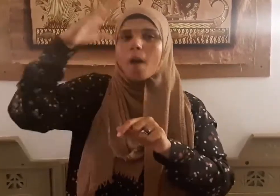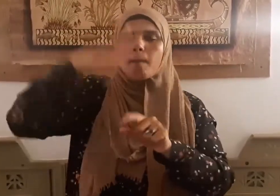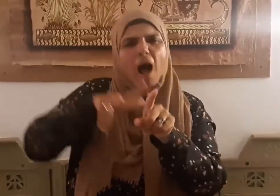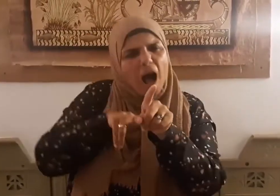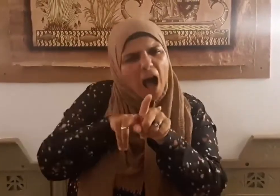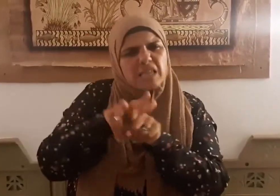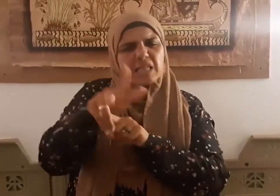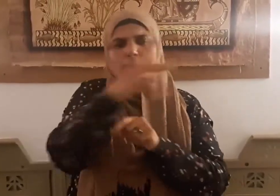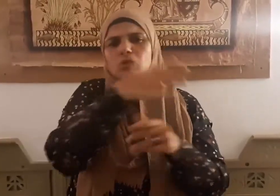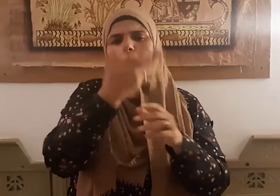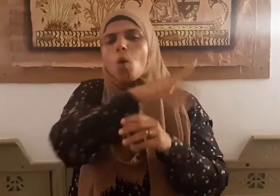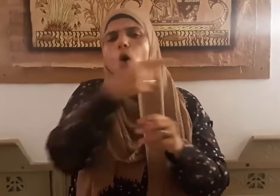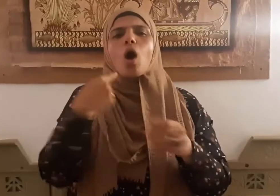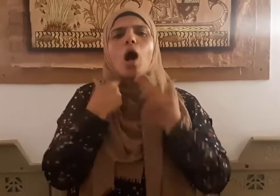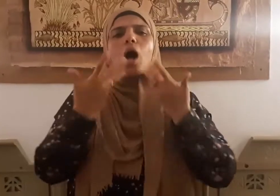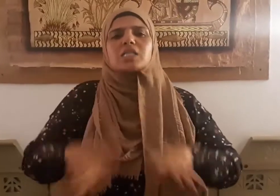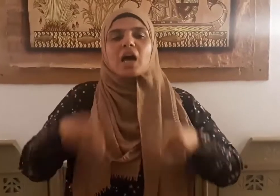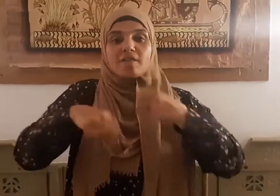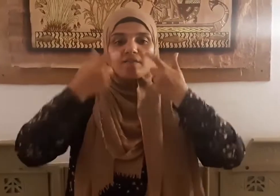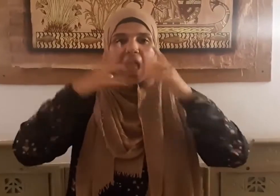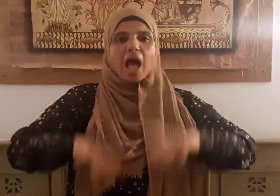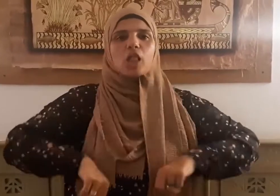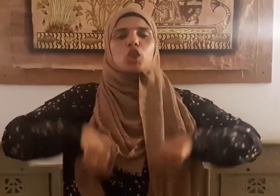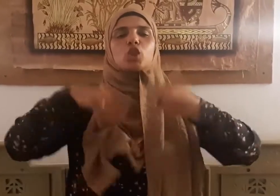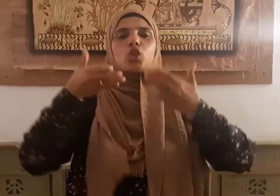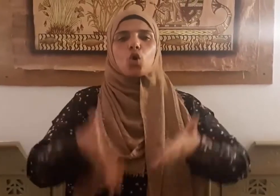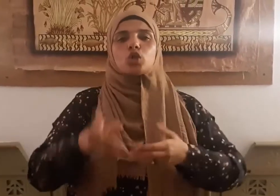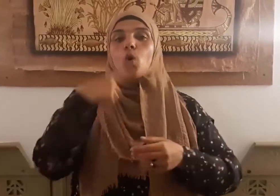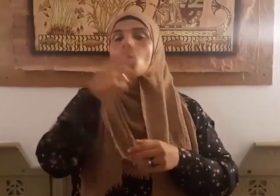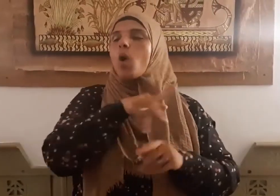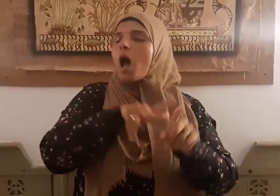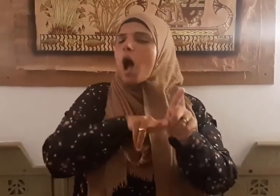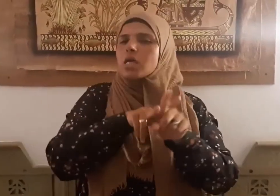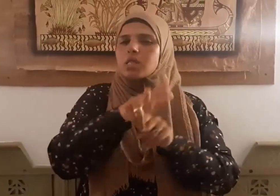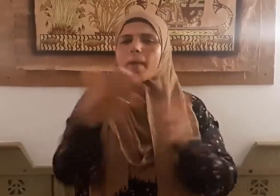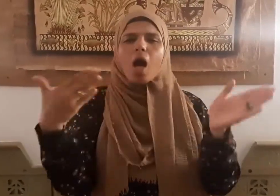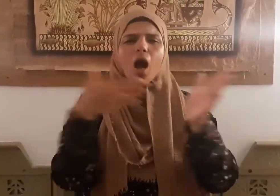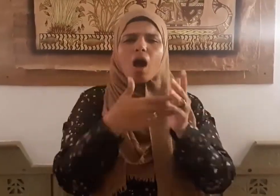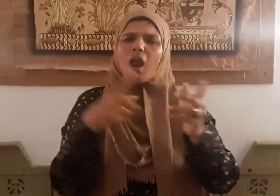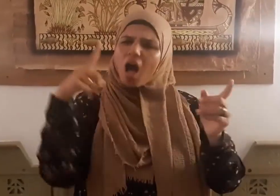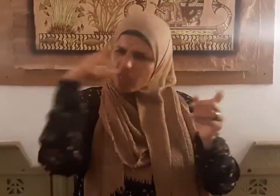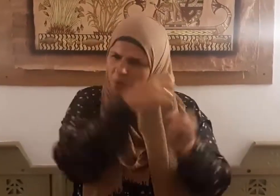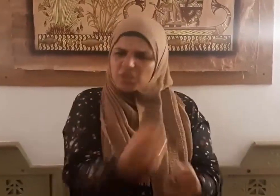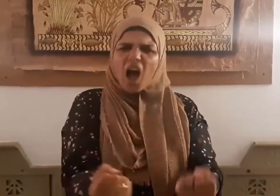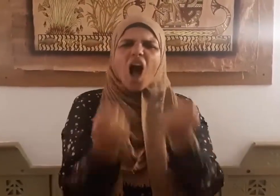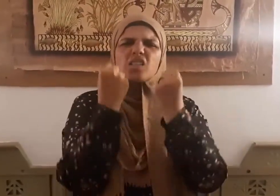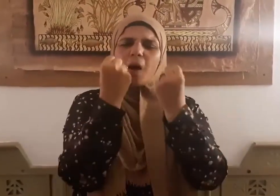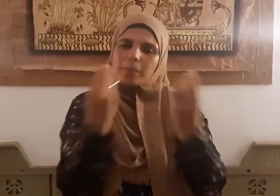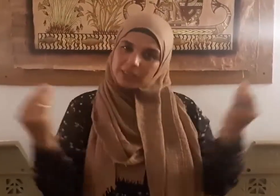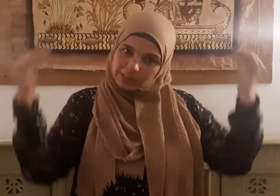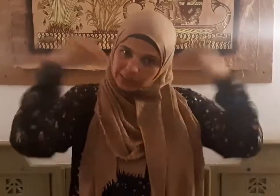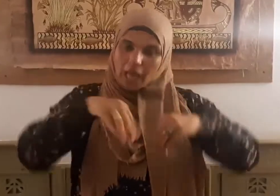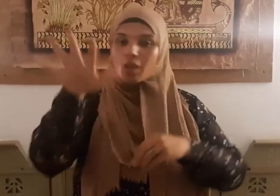الخزي في الحياة الدنيا ولا عذاب الآخرة أخزا وهم لا ينصرون